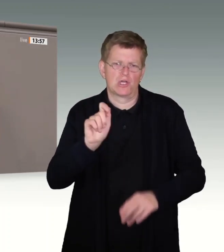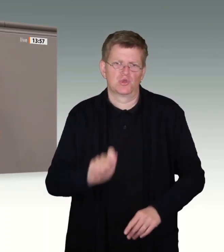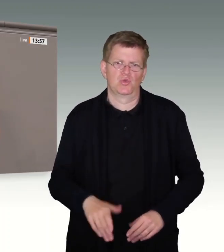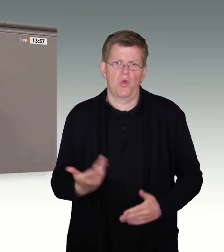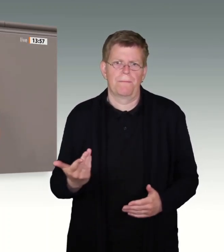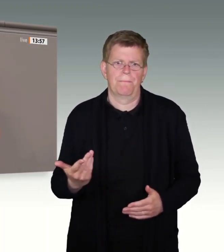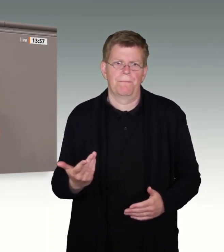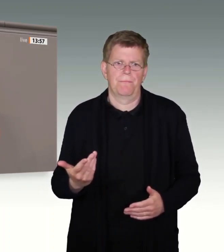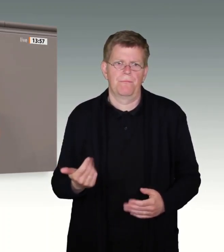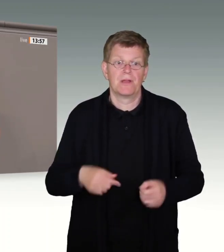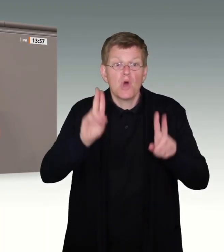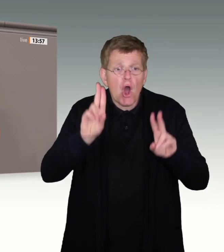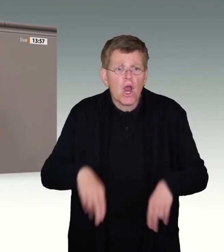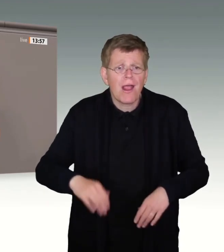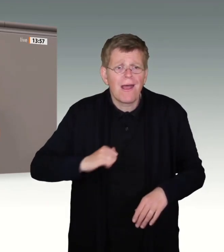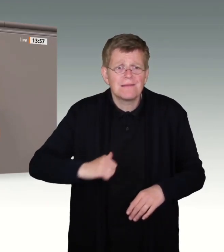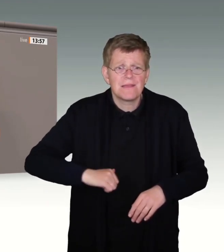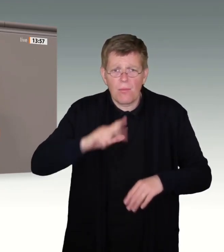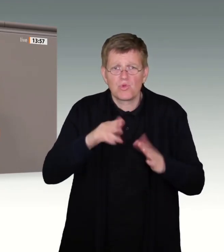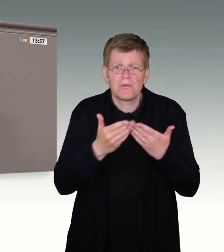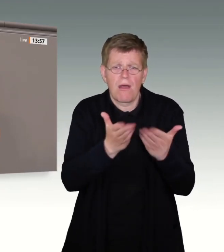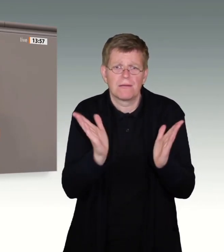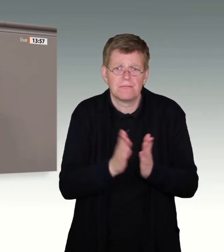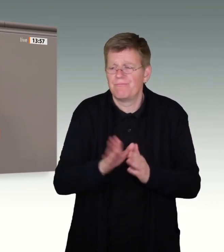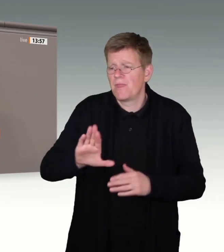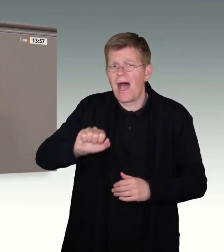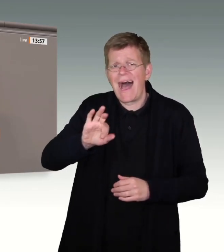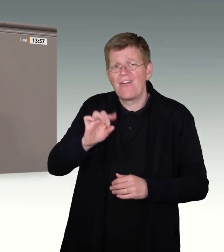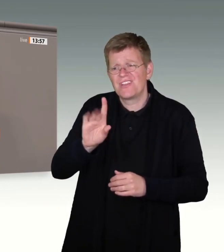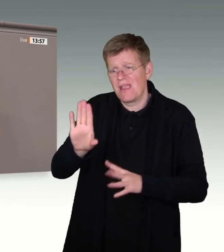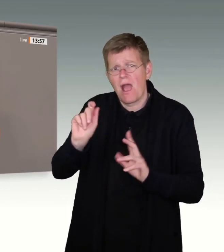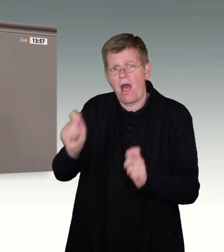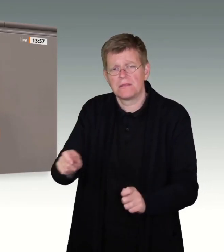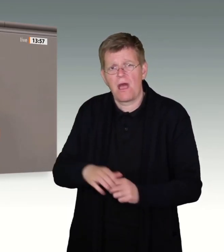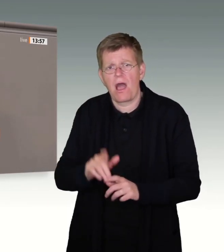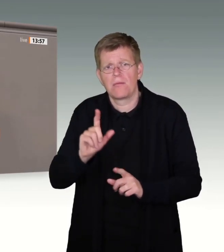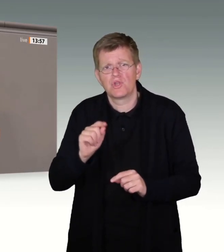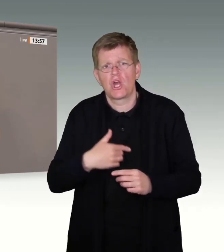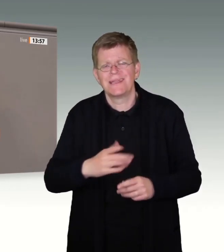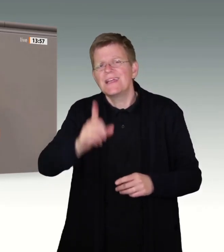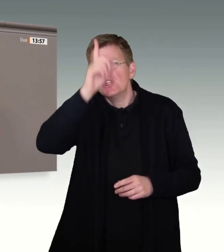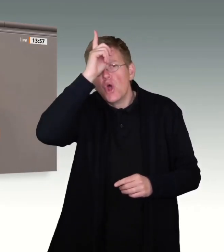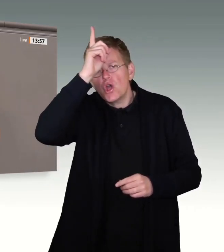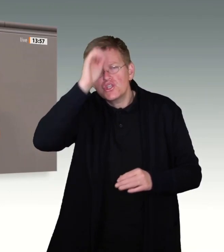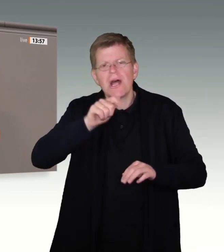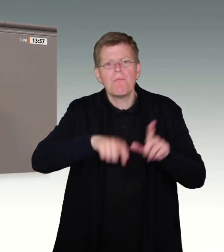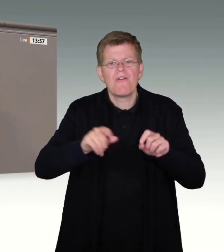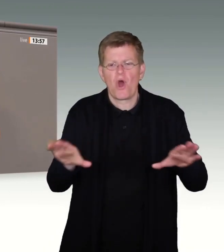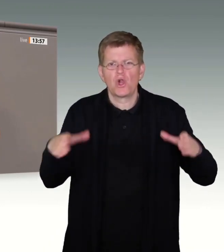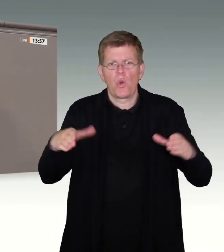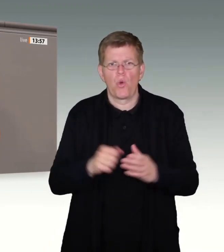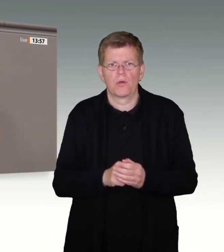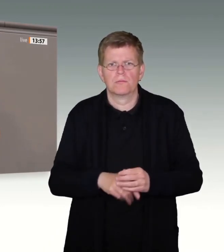geehrte Damen und Herren, die AfD schreibt in ihrem Antrag, dass der deutschen Bevölkerung nicht vermittelbar sei,